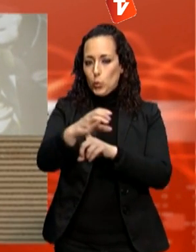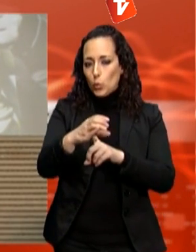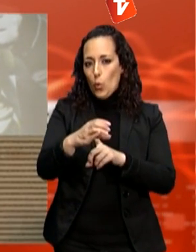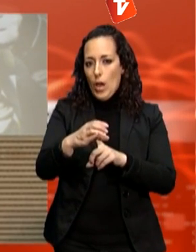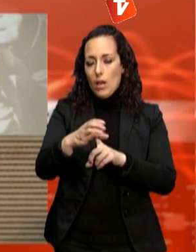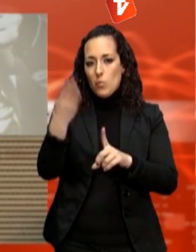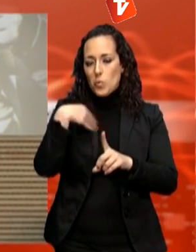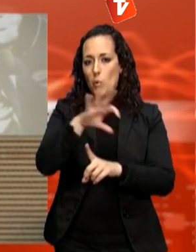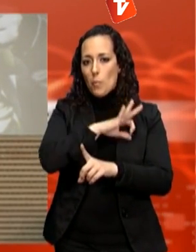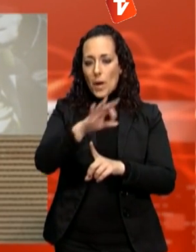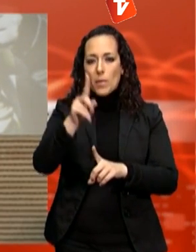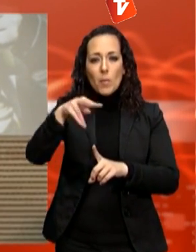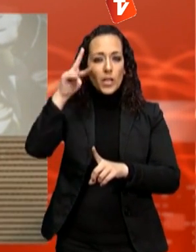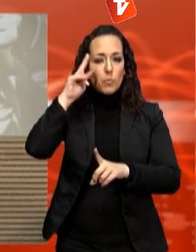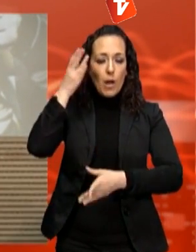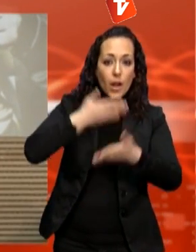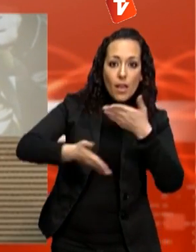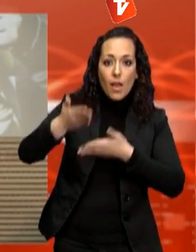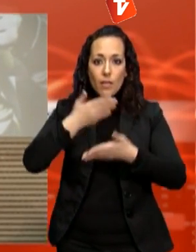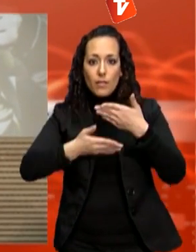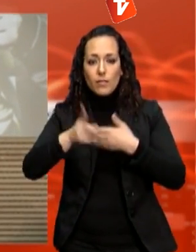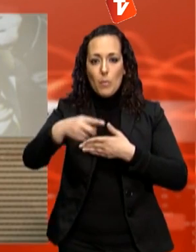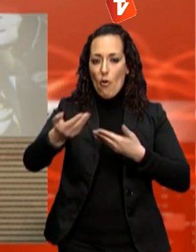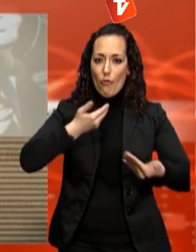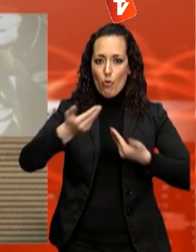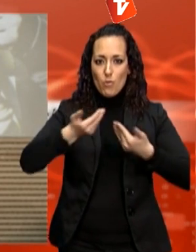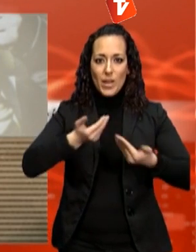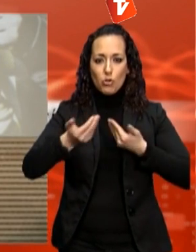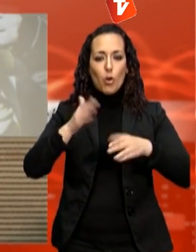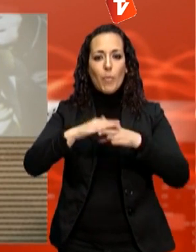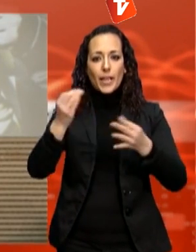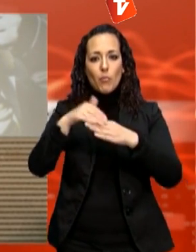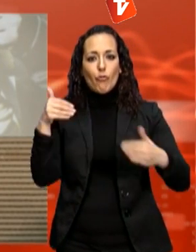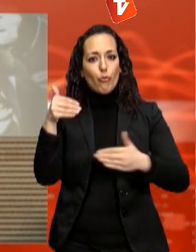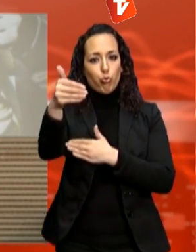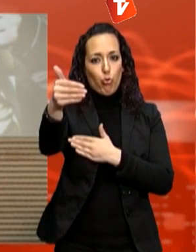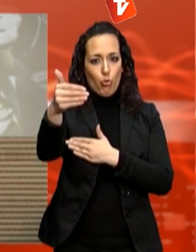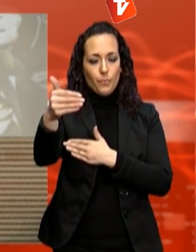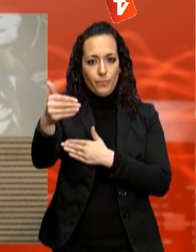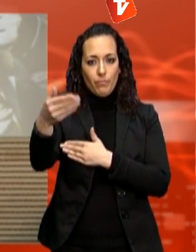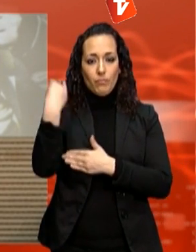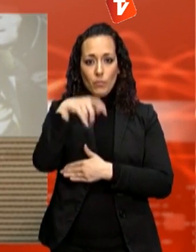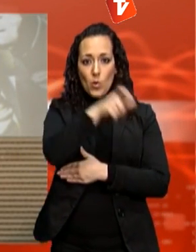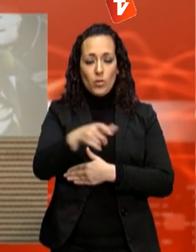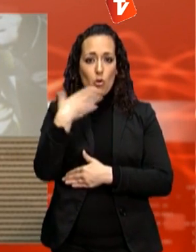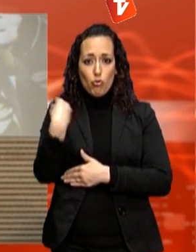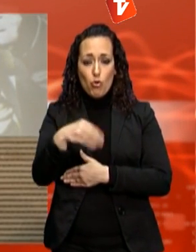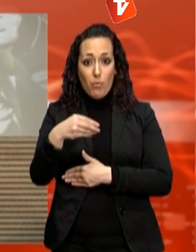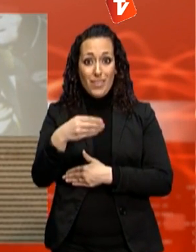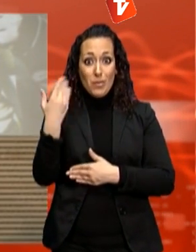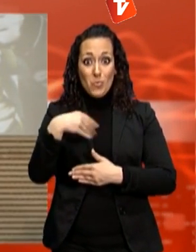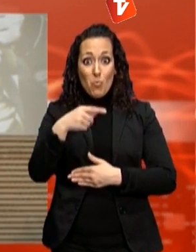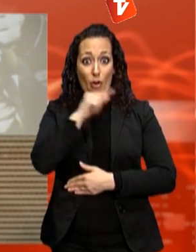'intercanvi d'experiències i també la formació com una garantia de futur pels nostres joves. I precisament aquests valors són els que ens fan